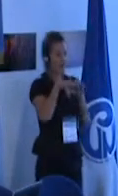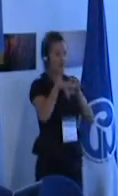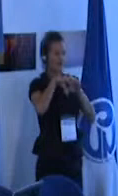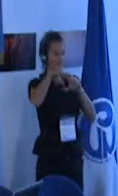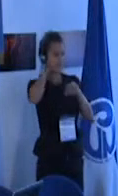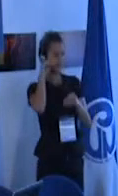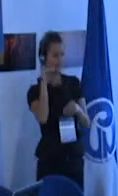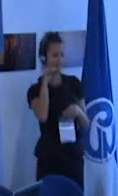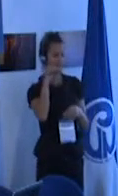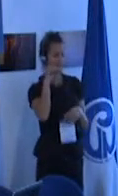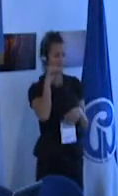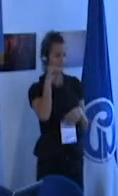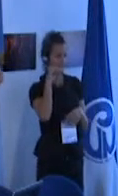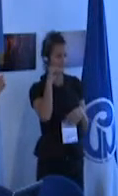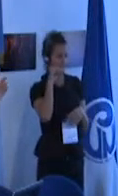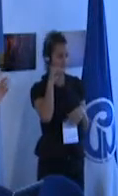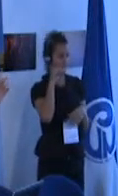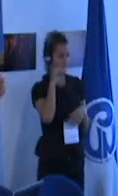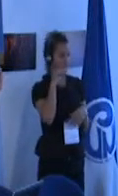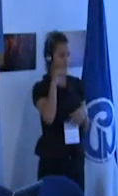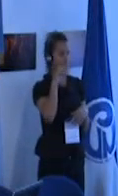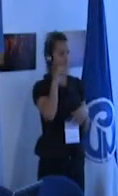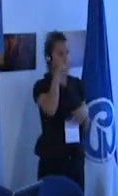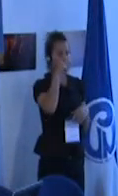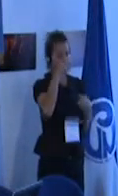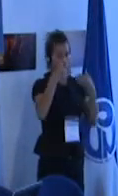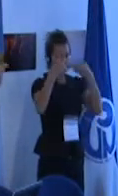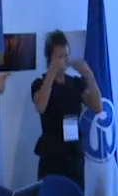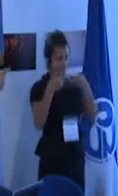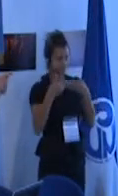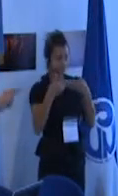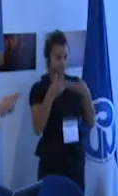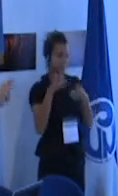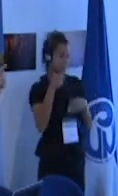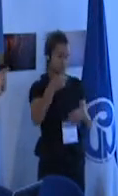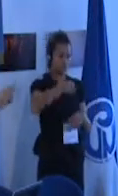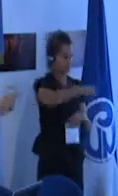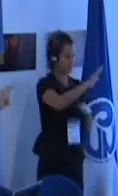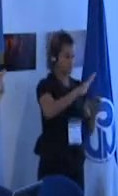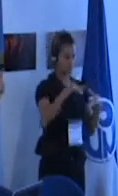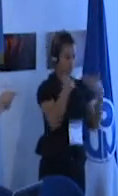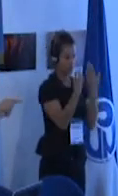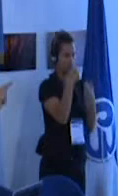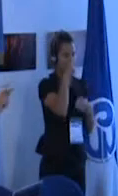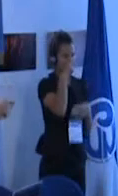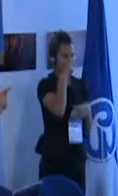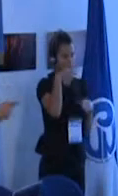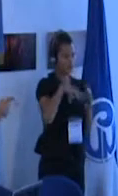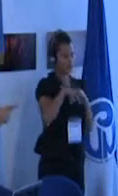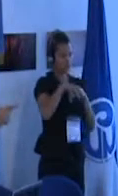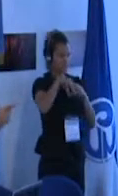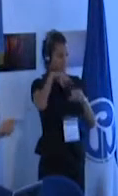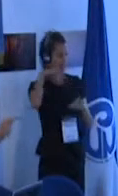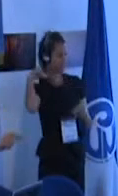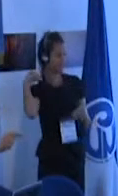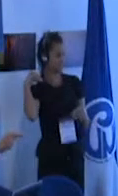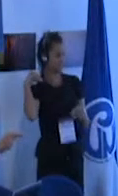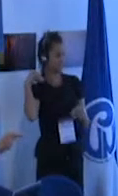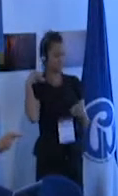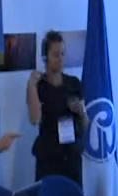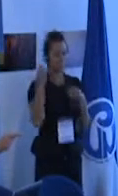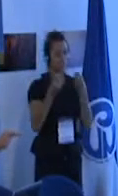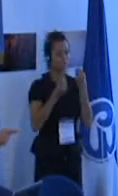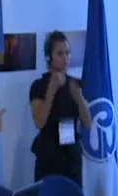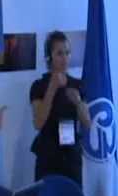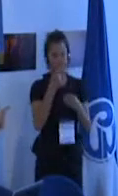pues el niño en condición de discapacidad no va al colegio el niño está afuera y por lo tanto se trabaja